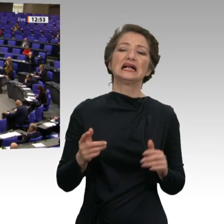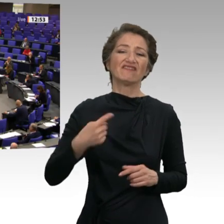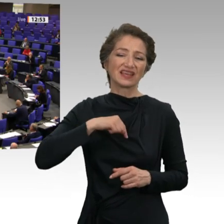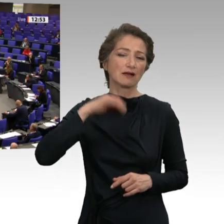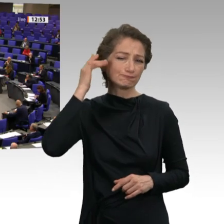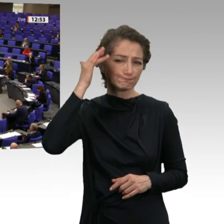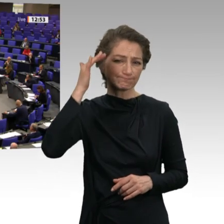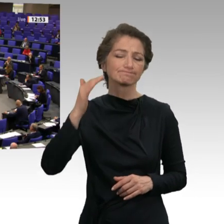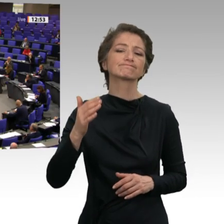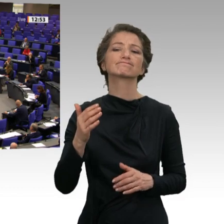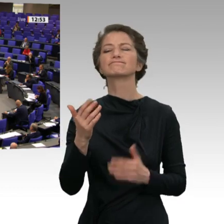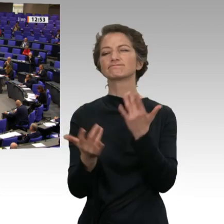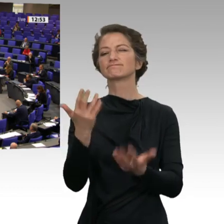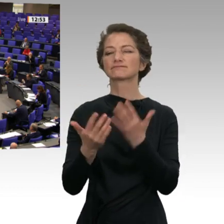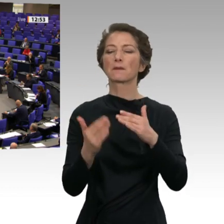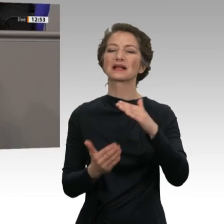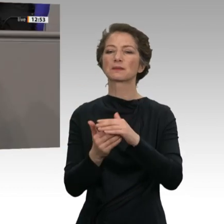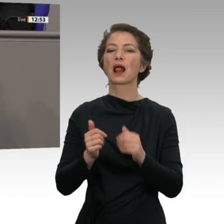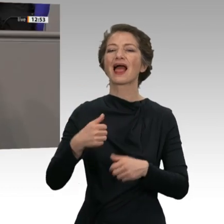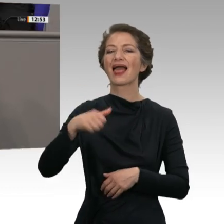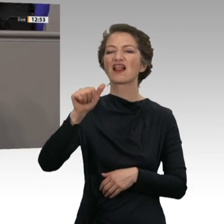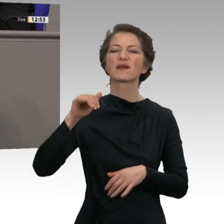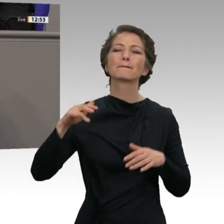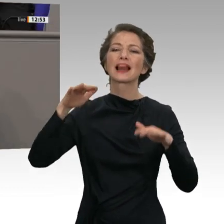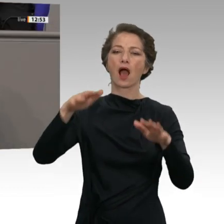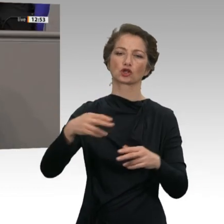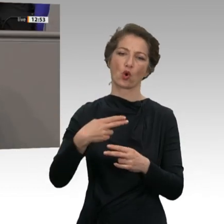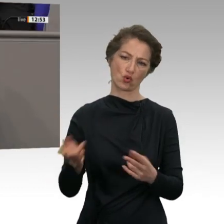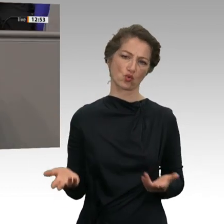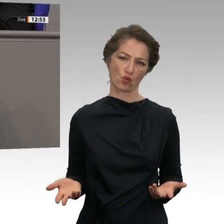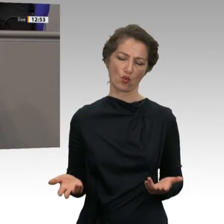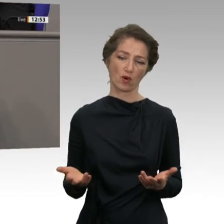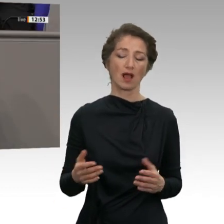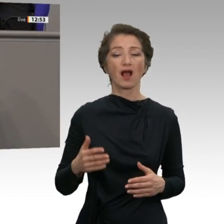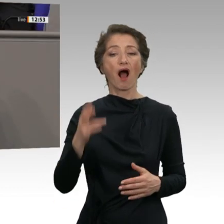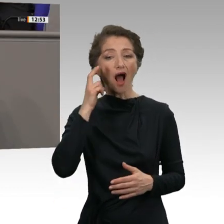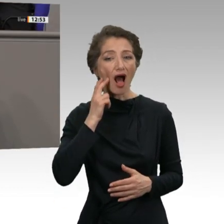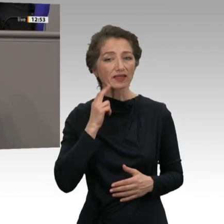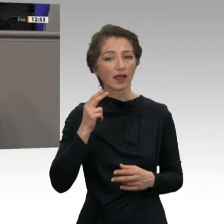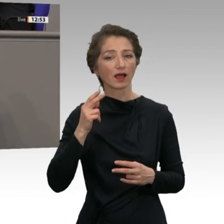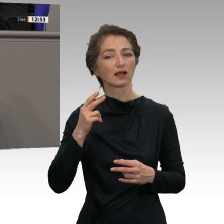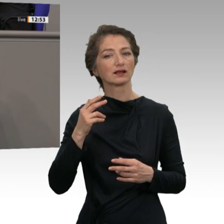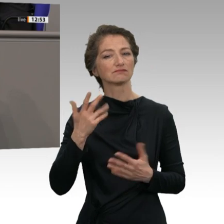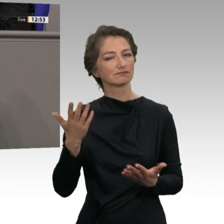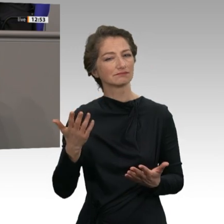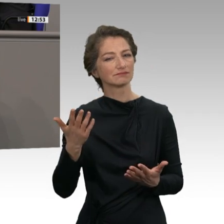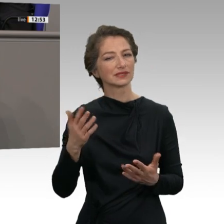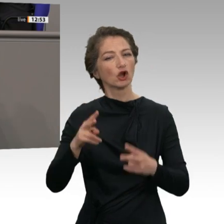in Höhe von maximal 11 Milliarden Euro. Ein Leben in Würde im Alter, das muss es uns wert sein. Herzlichen Dank.